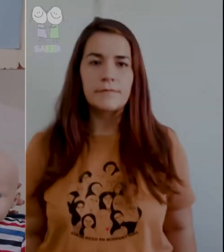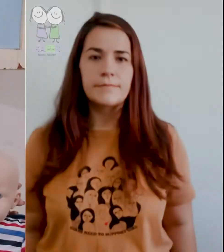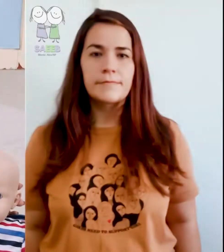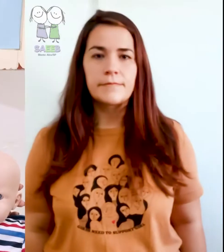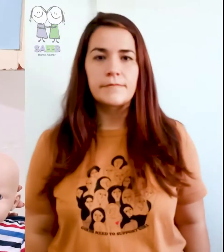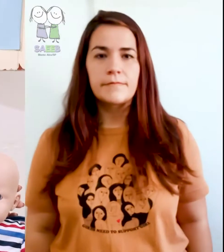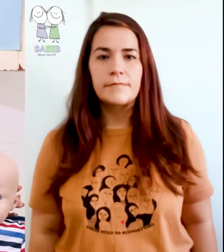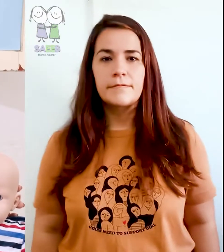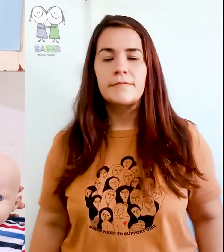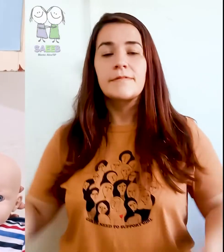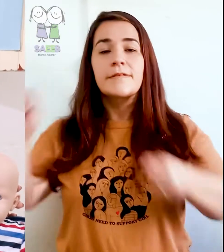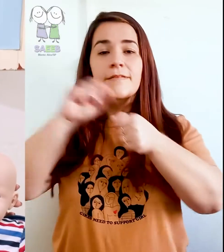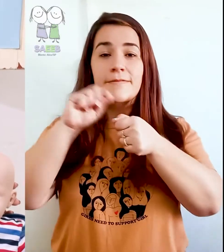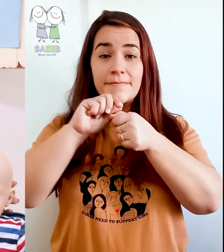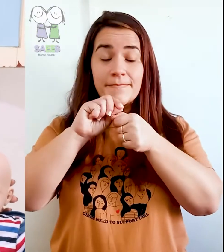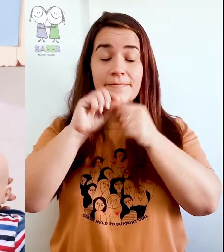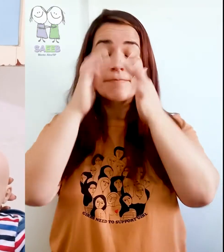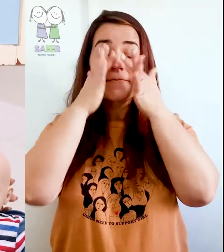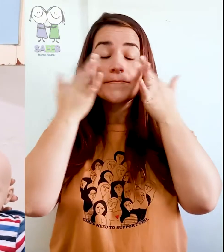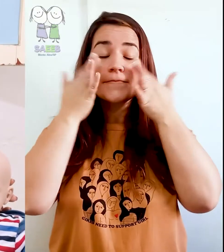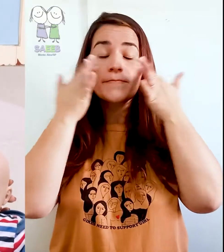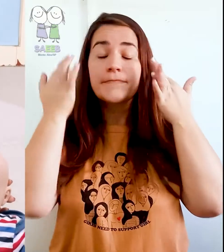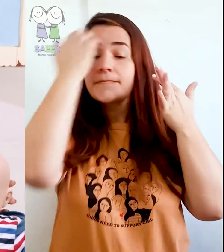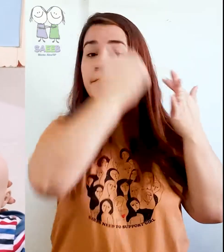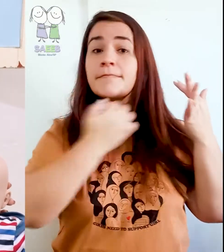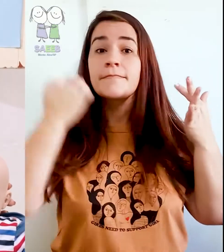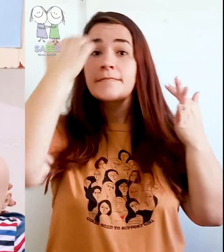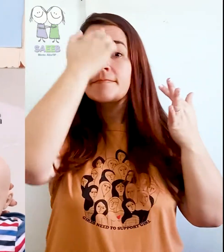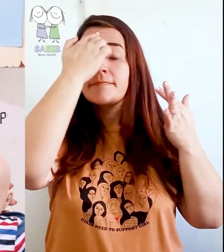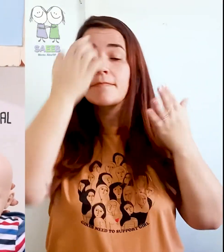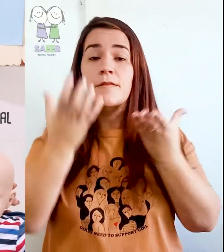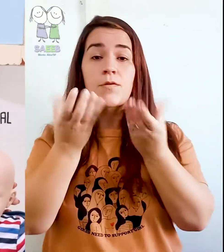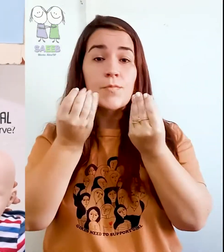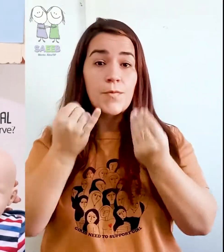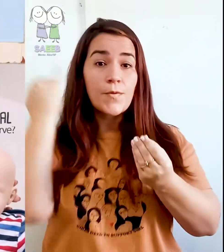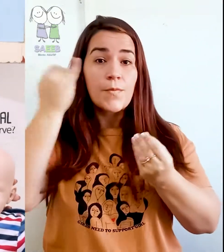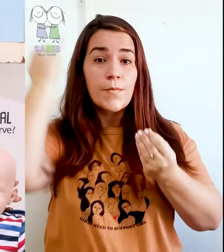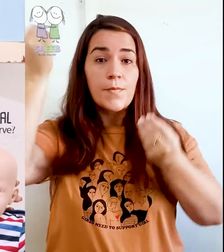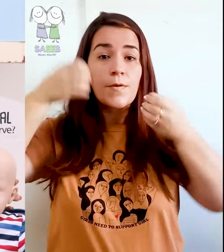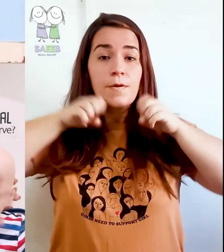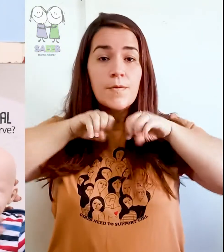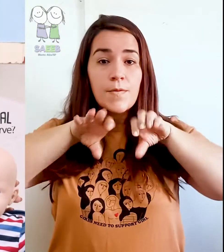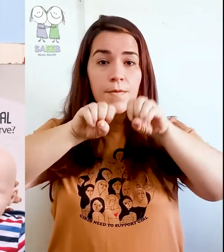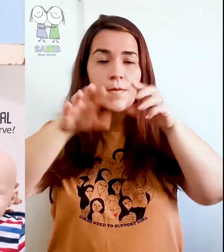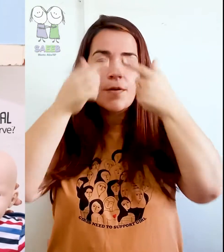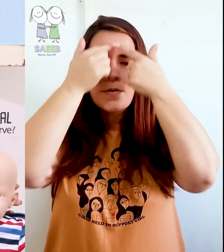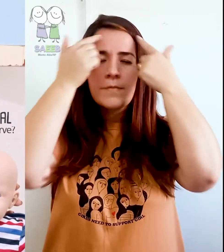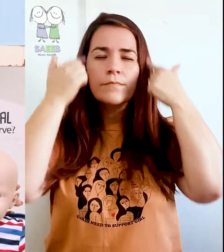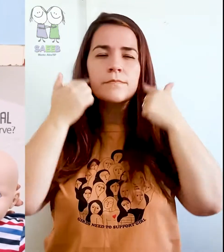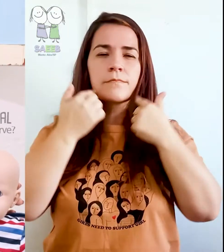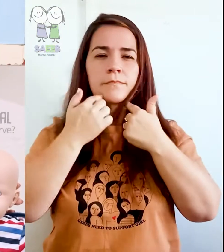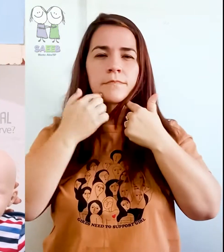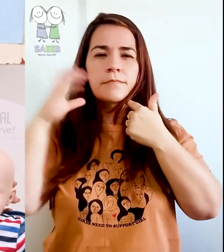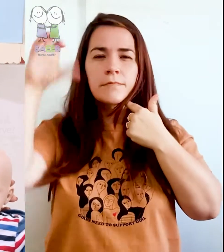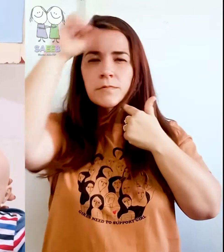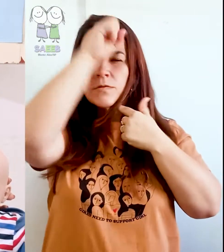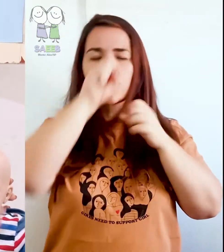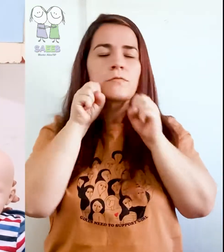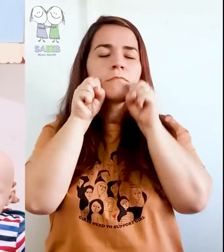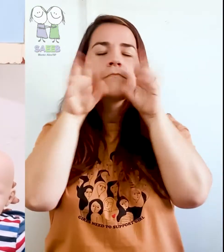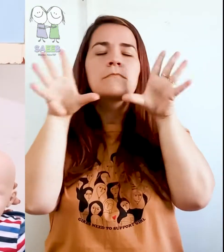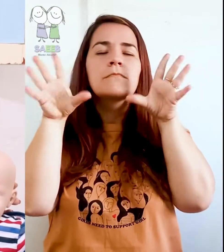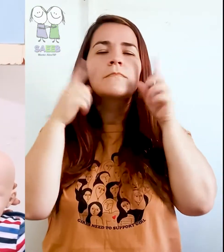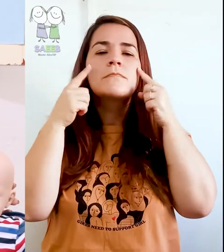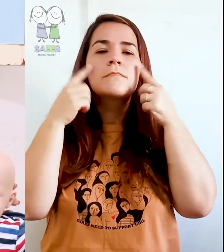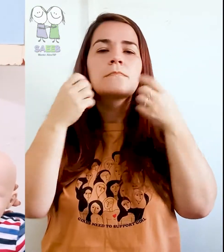Eu vou mostrar como a gente faz a massagem orofacial, que é uma estimulação da musculatura do rosto pra gente